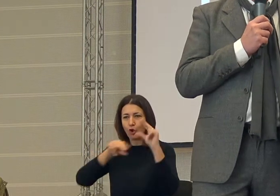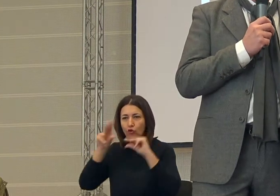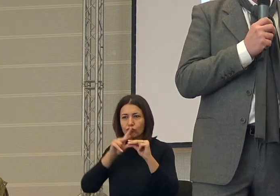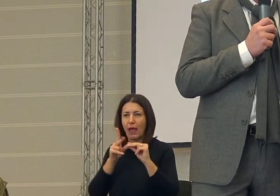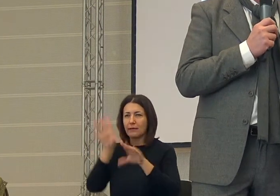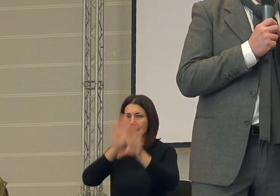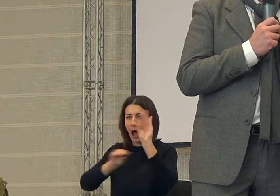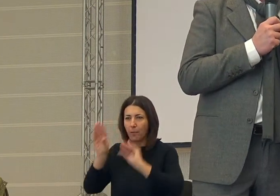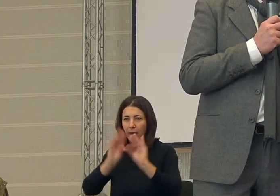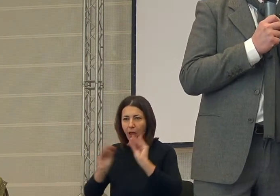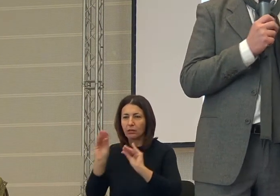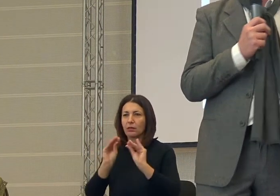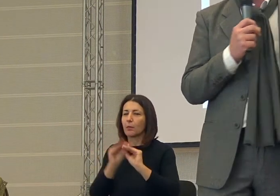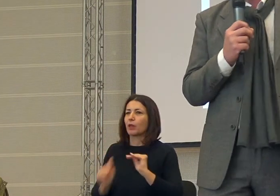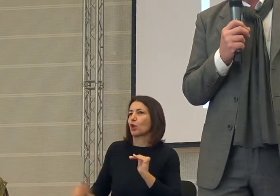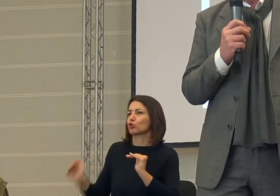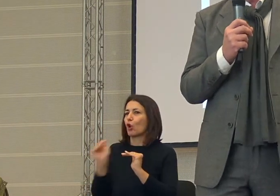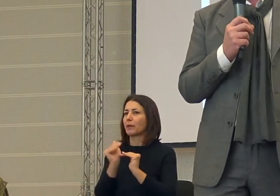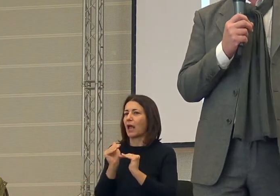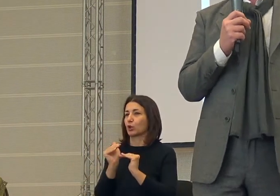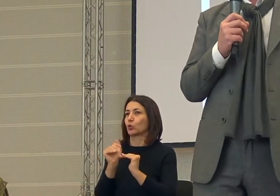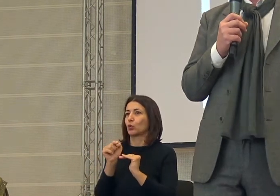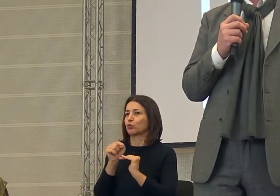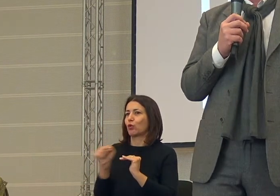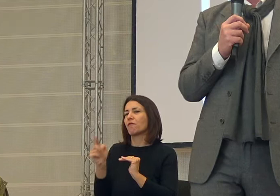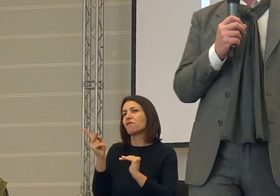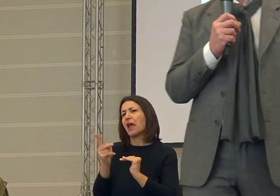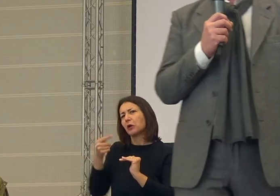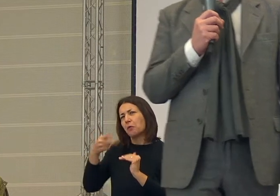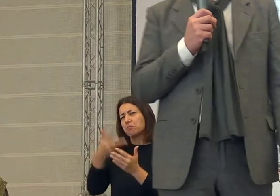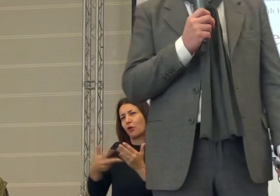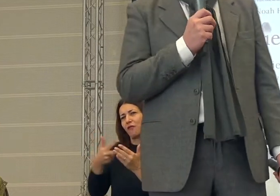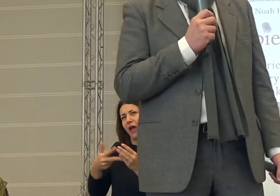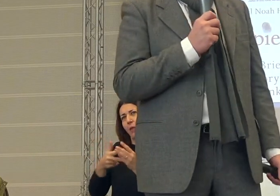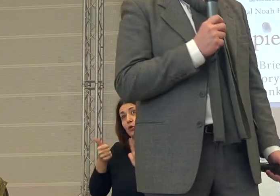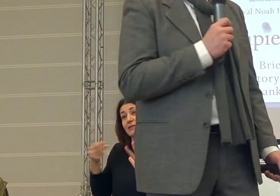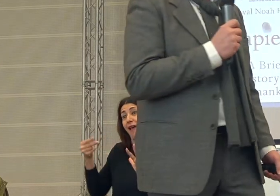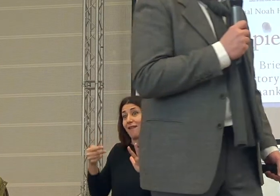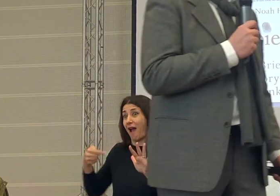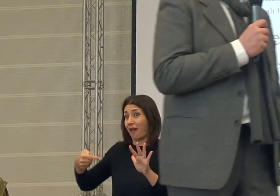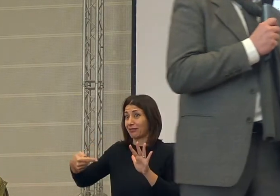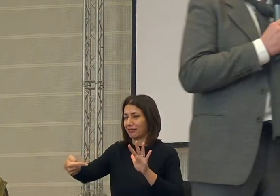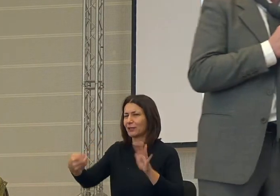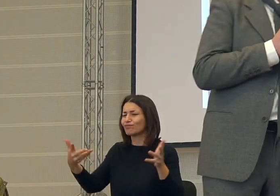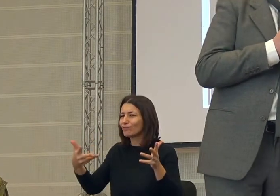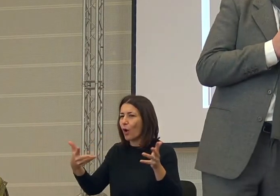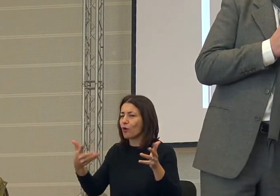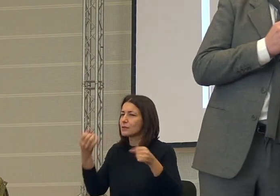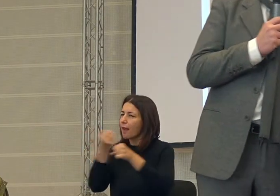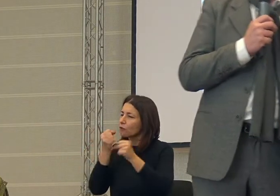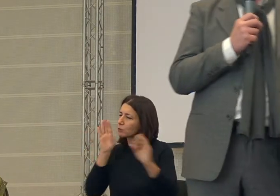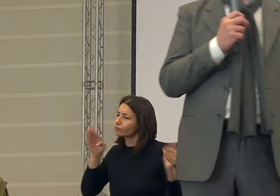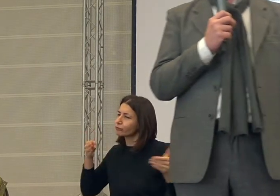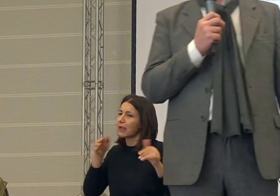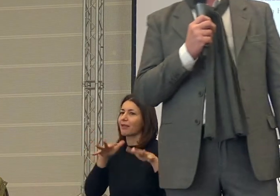e soprattutto per una cosa che noi qui molto modestamente proviamo a fare da quasi sei anni, ovvero lavorare su una